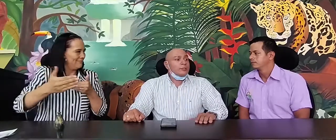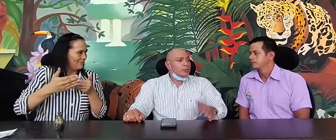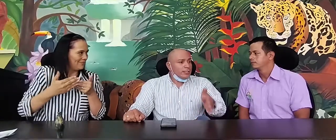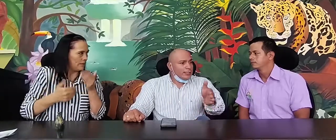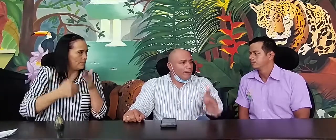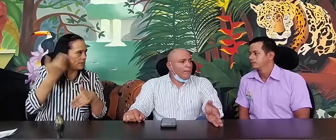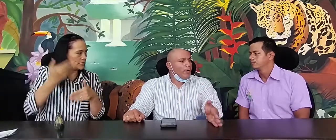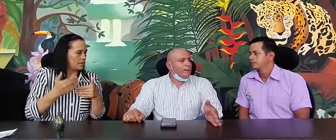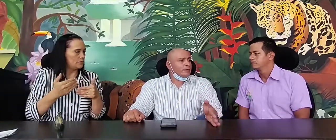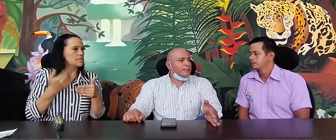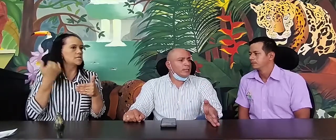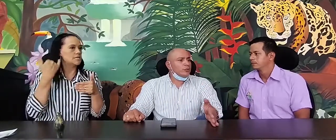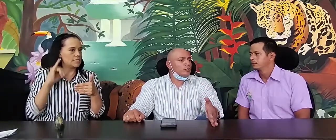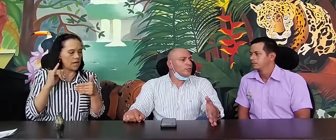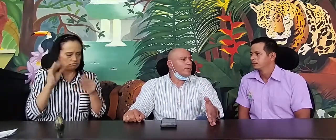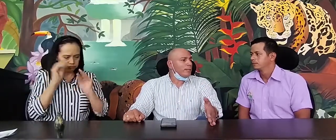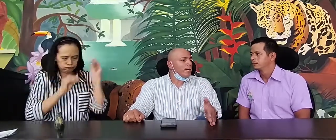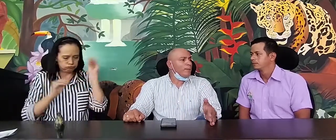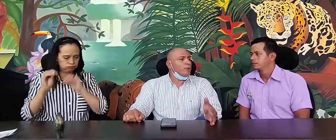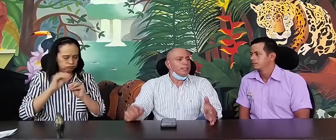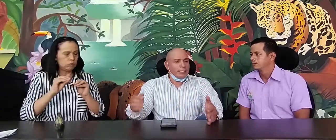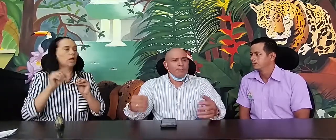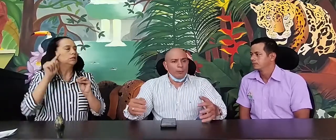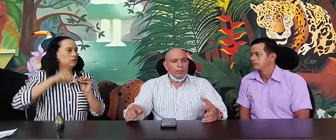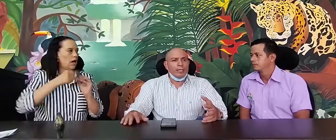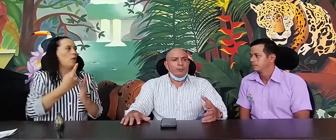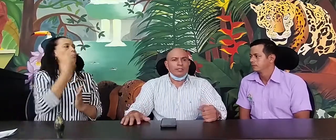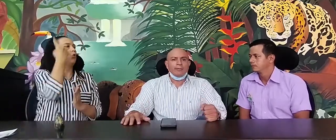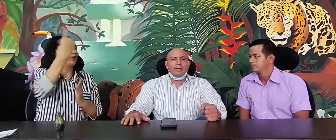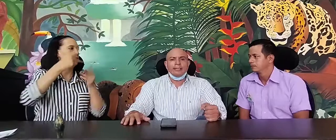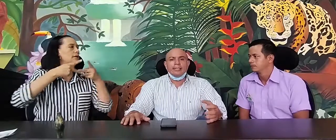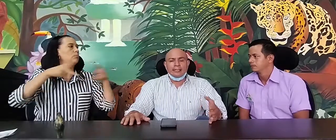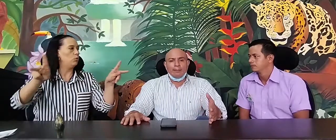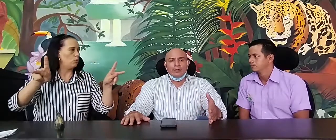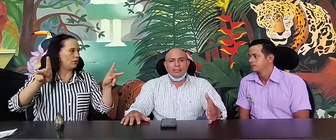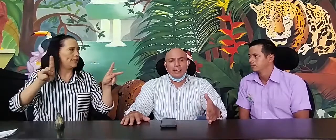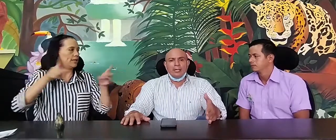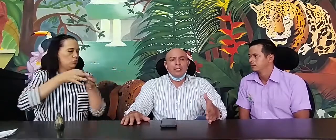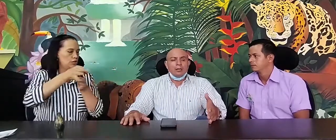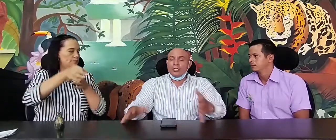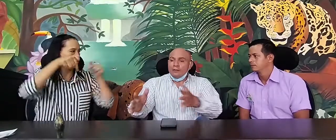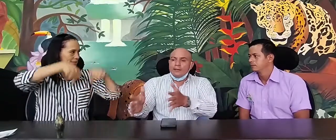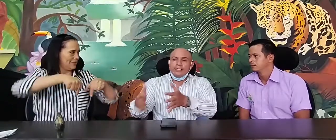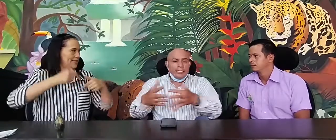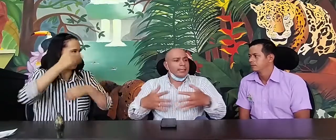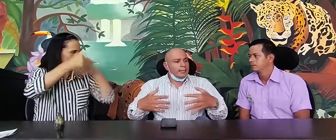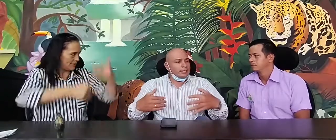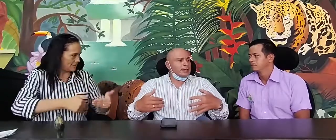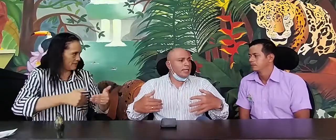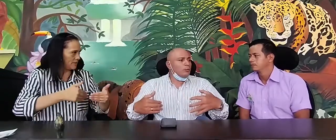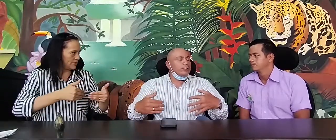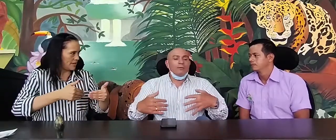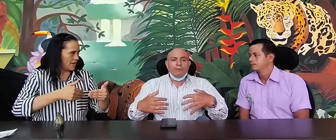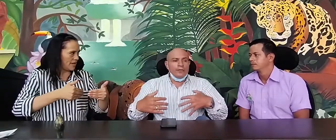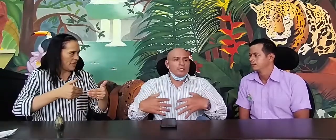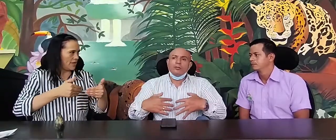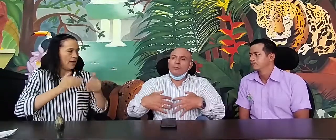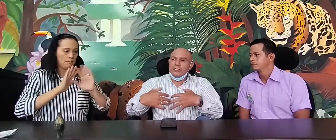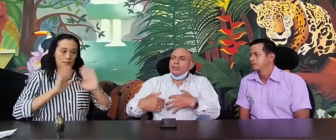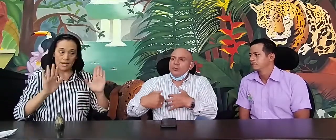entonces ya vamos a presentar con nosotros también la política pública municipal de discapacidad con el fin de que este sea el último filtro. Y digo